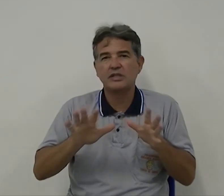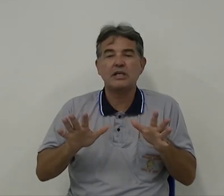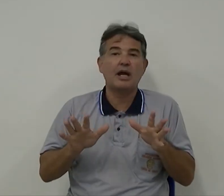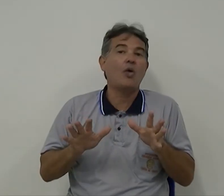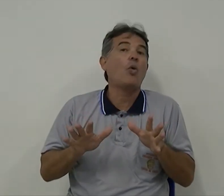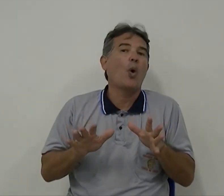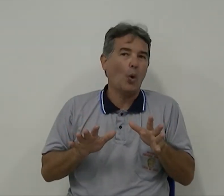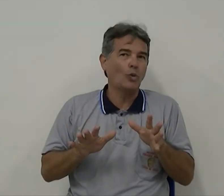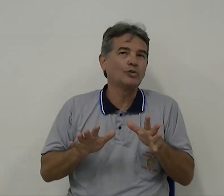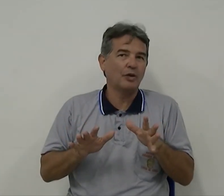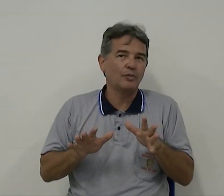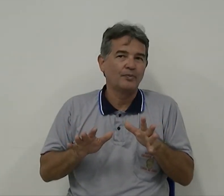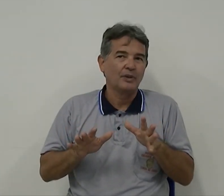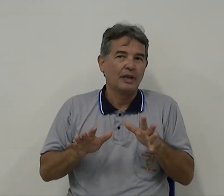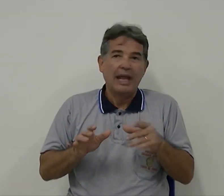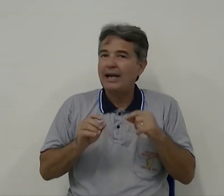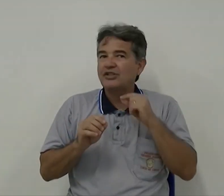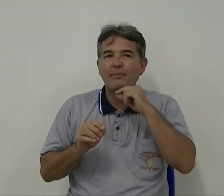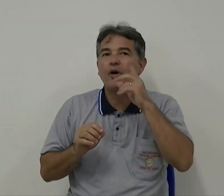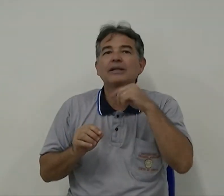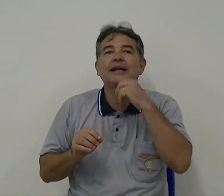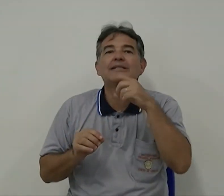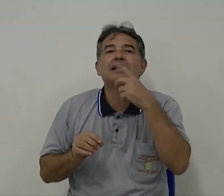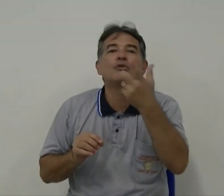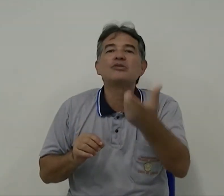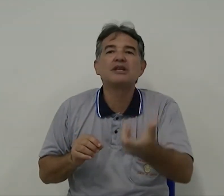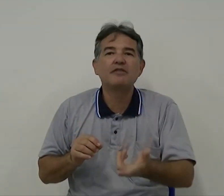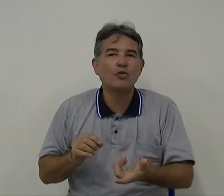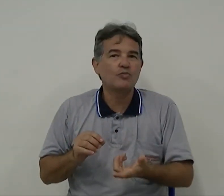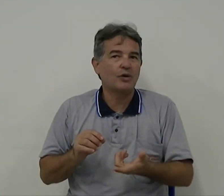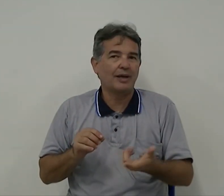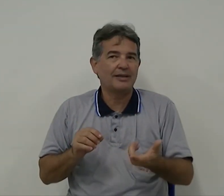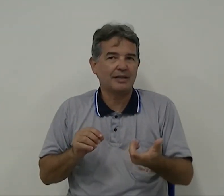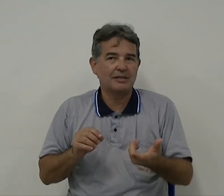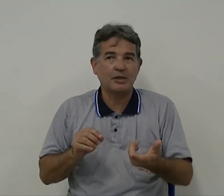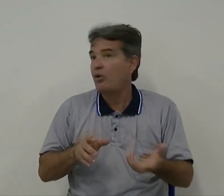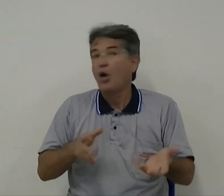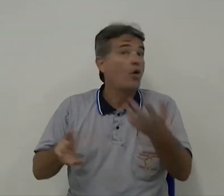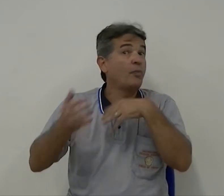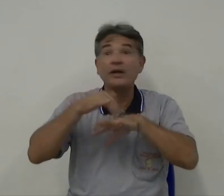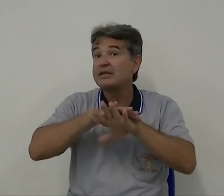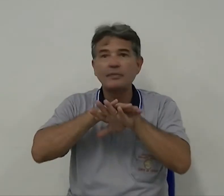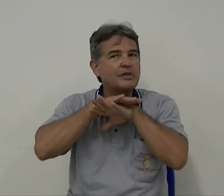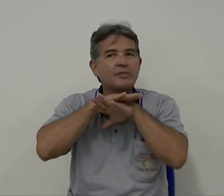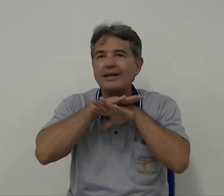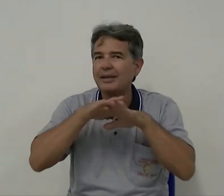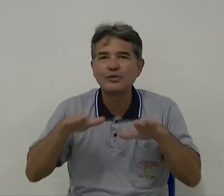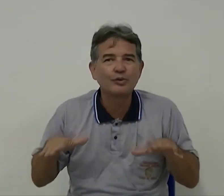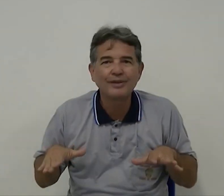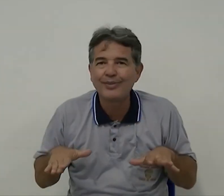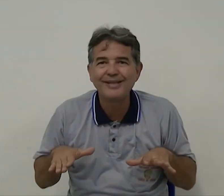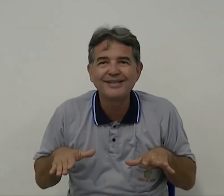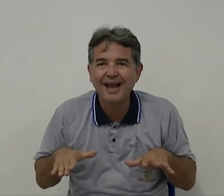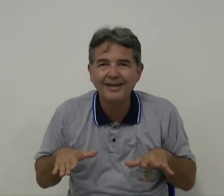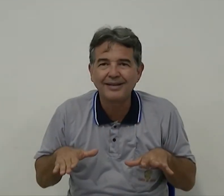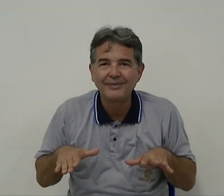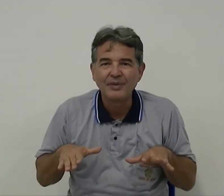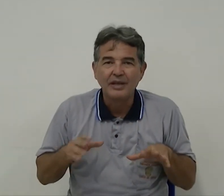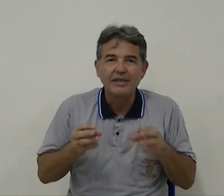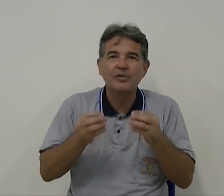sinal, ou não. Ela já pode trazer, inclusive, alguma oralização, ou pode simplesmente, absolutamente nada. Então,